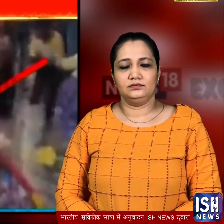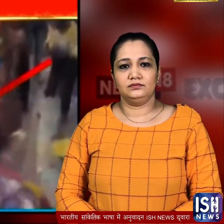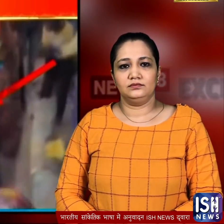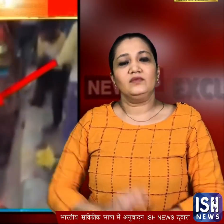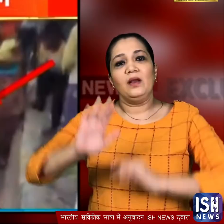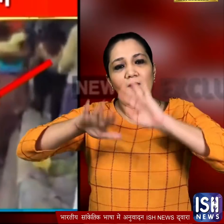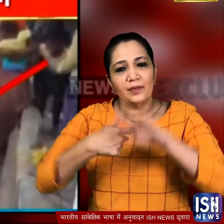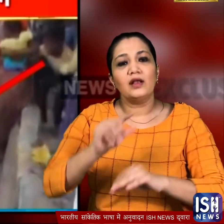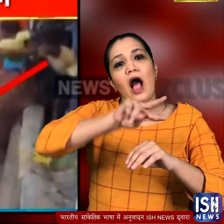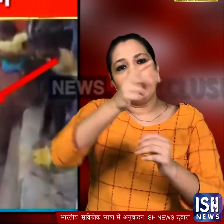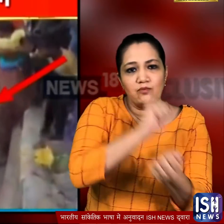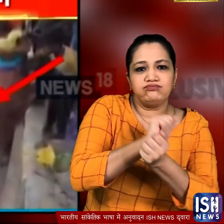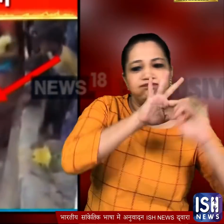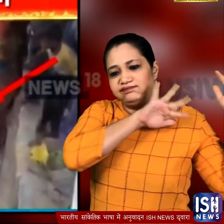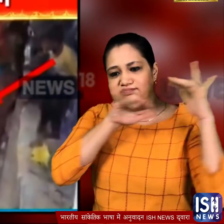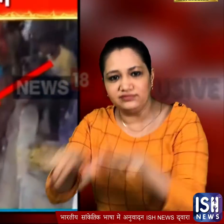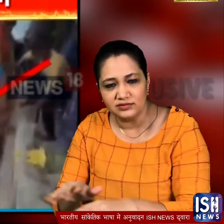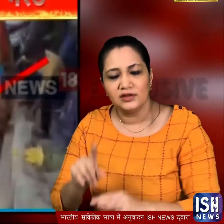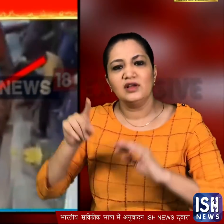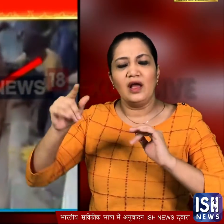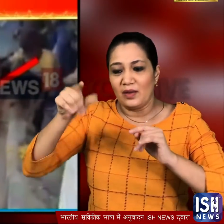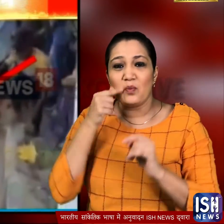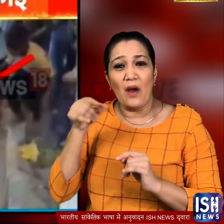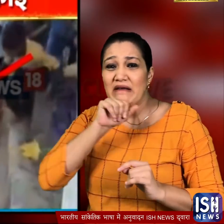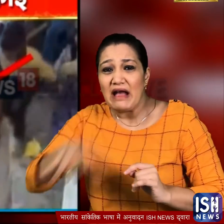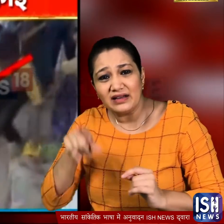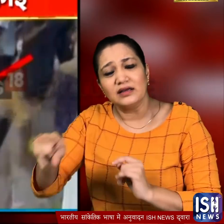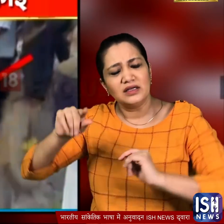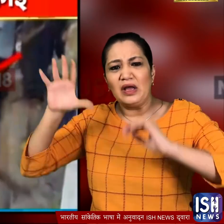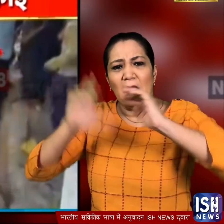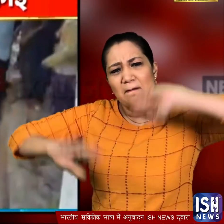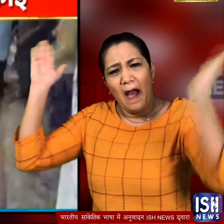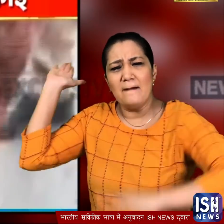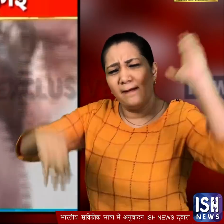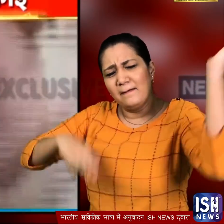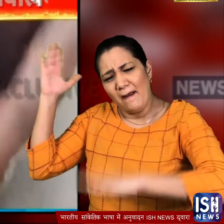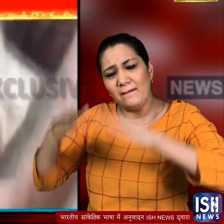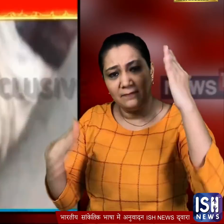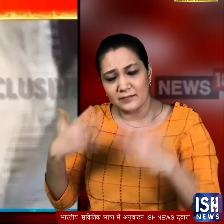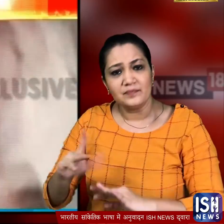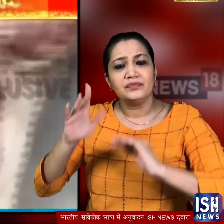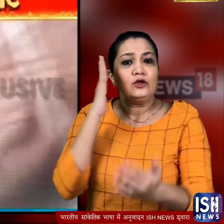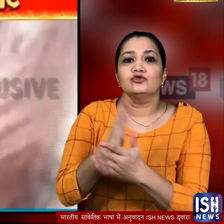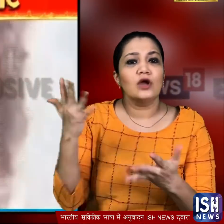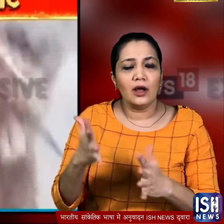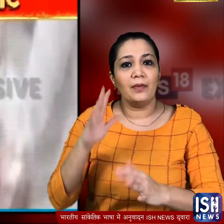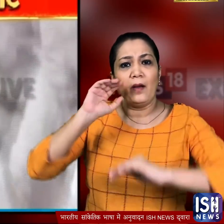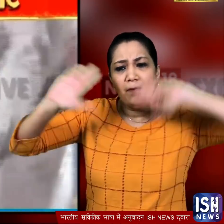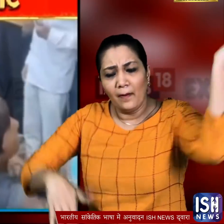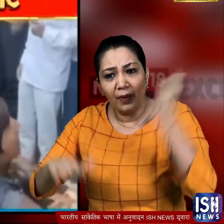इसके बाद कुछ और पुलिस वाले वहां पहुँच गए और हमला करने वाले लड़के को पकड़ कर पीटने लगे बवाल यहीं शांत नहीं हुआ पुलिस की पिटाई से जखमी